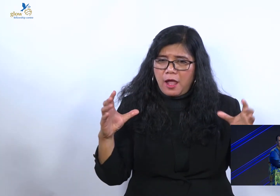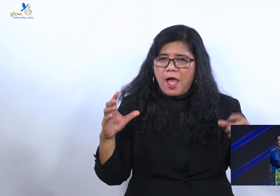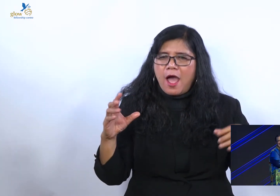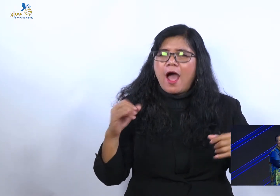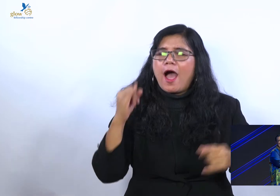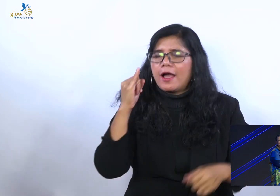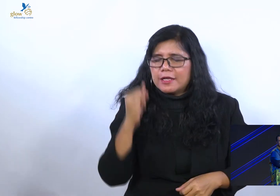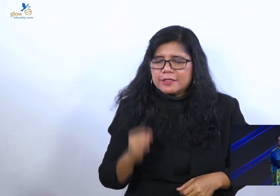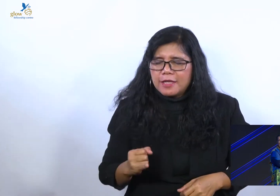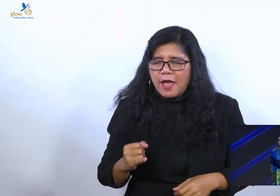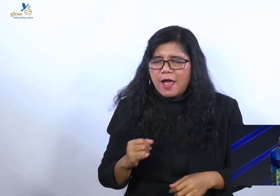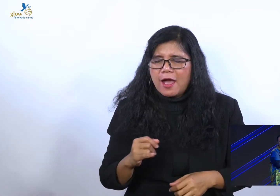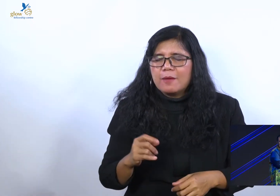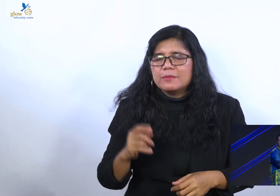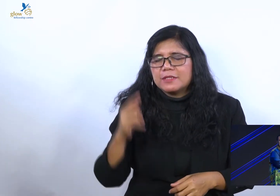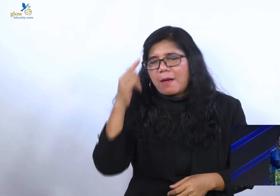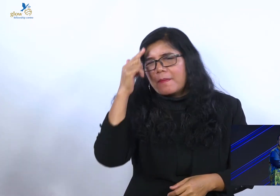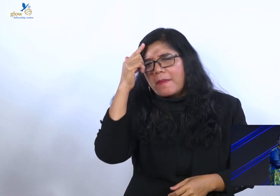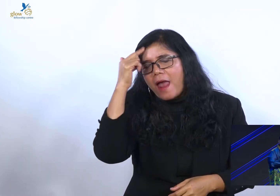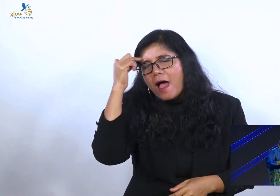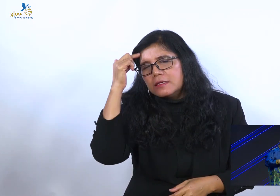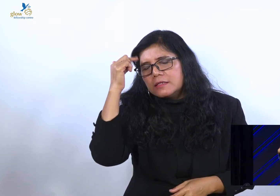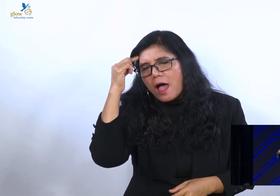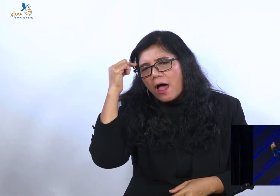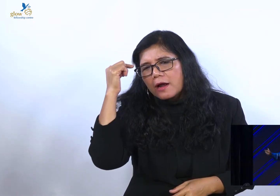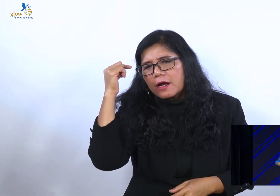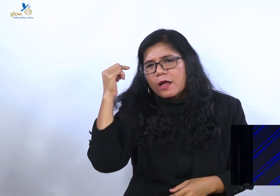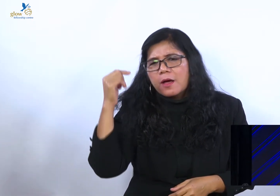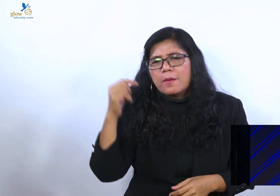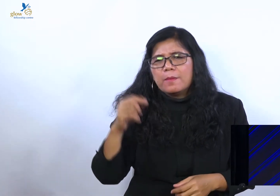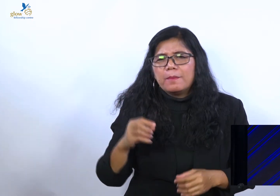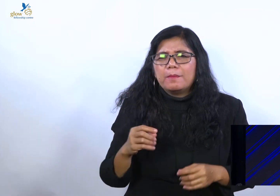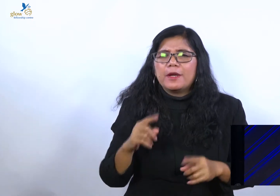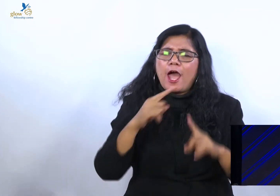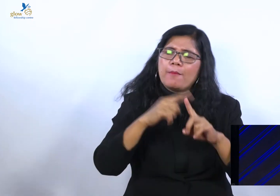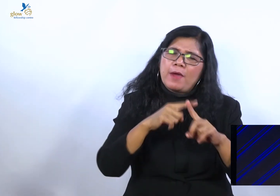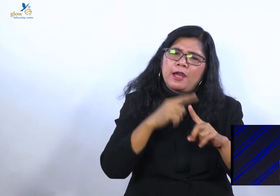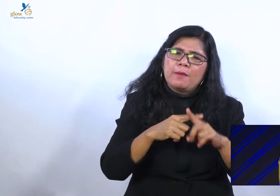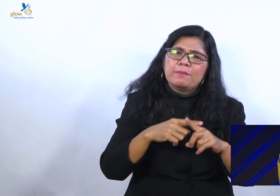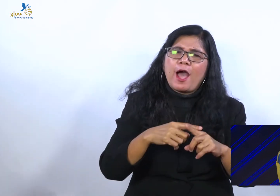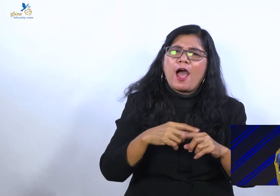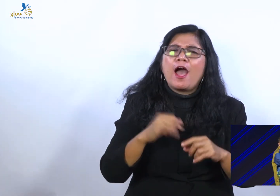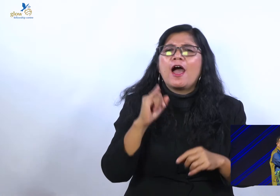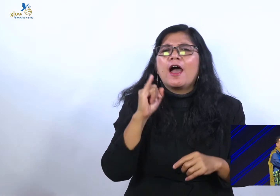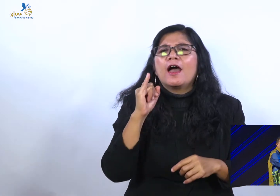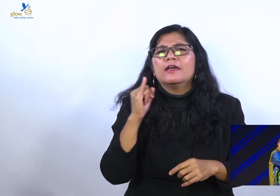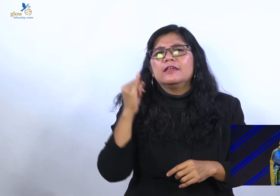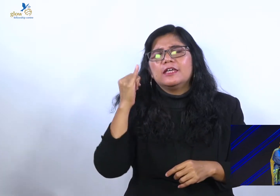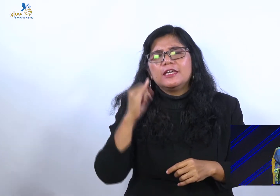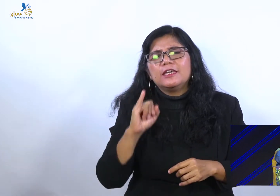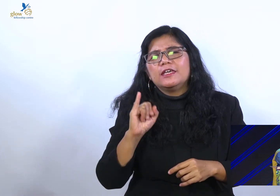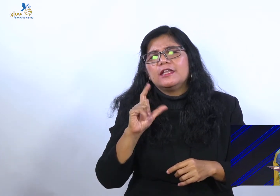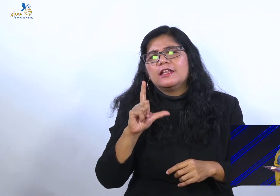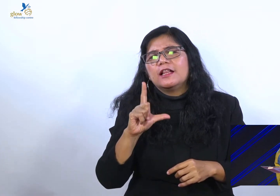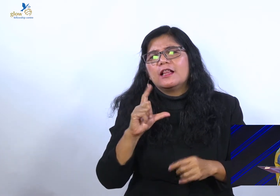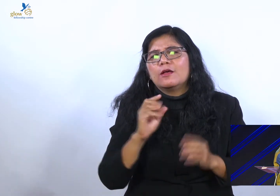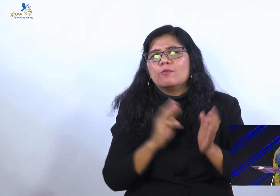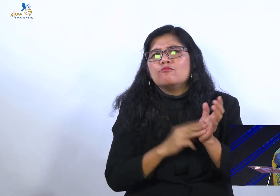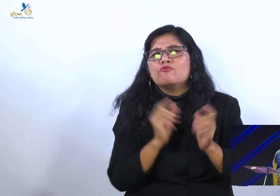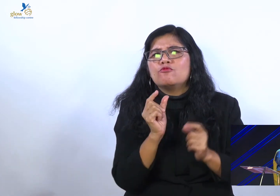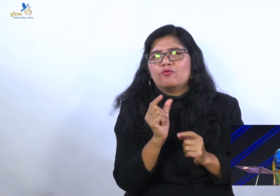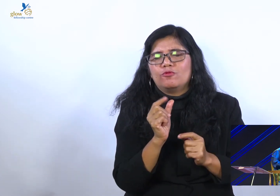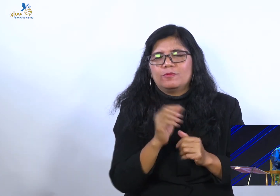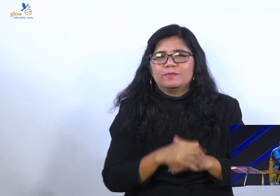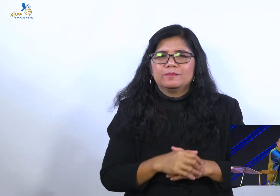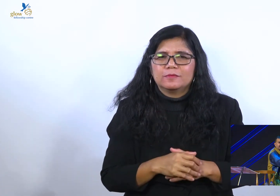bisa banyak belajar. Buat saya akhirnya saya menambah pengetahuan saya. Karena saya bukan hanya belajar dari orang yang lebih senior dari